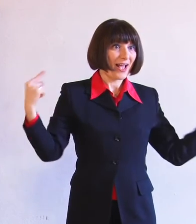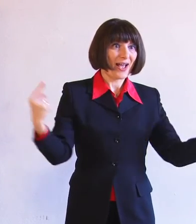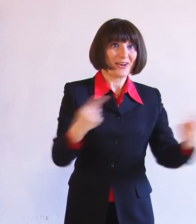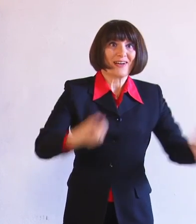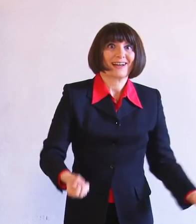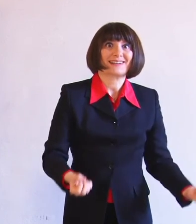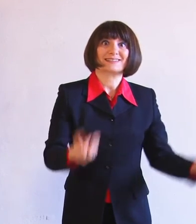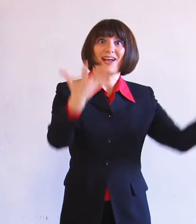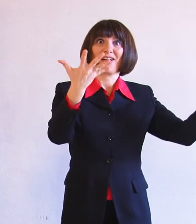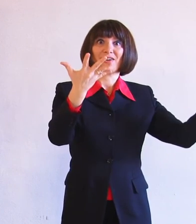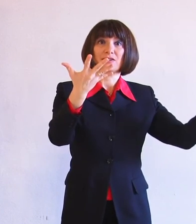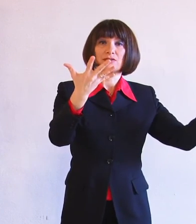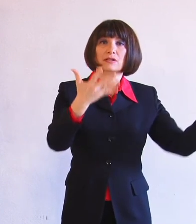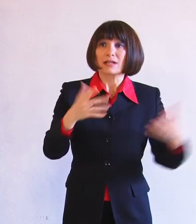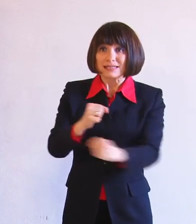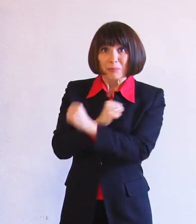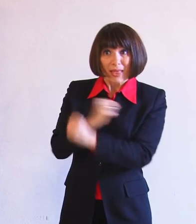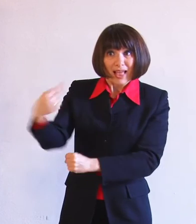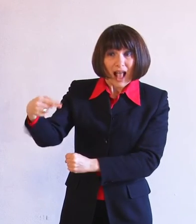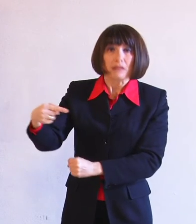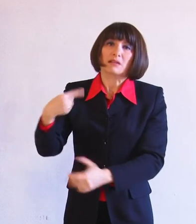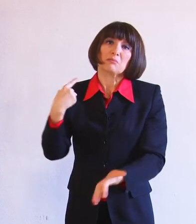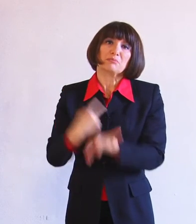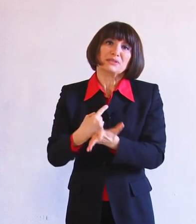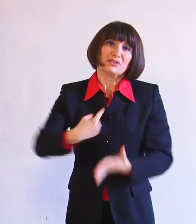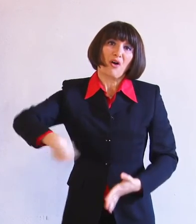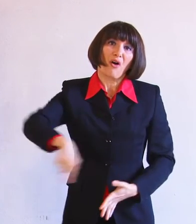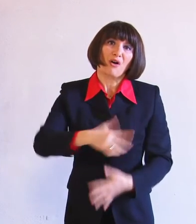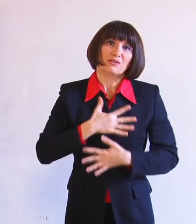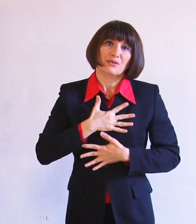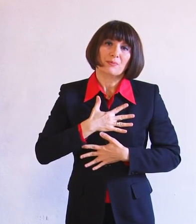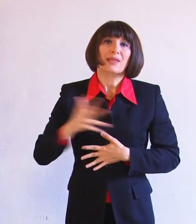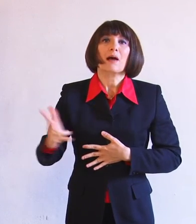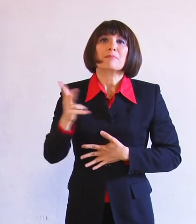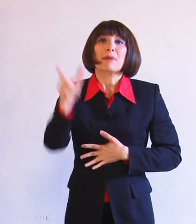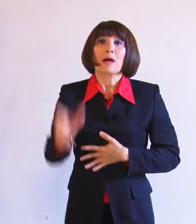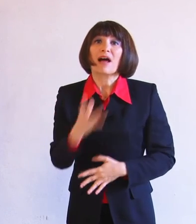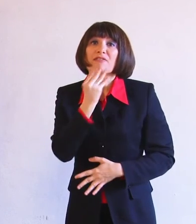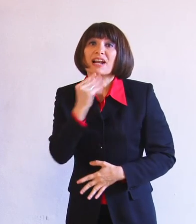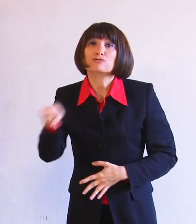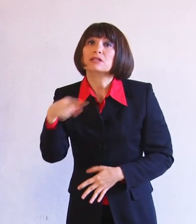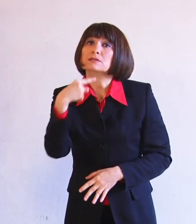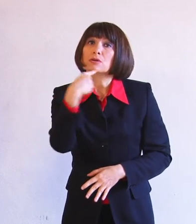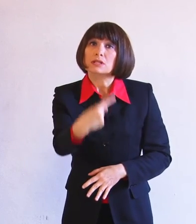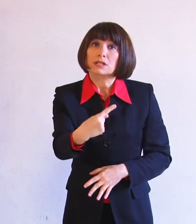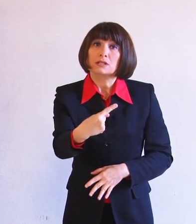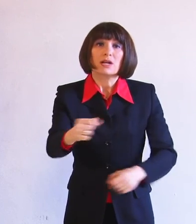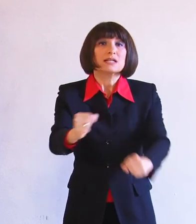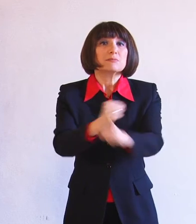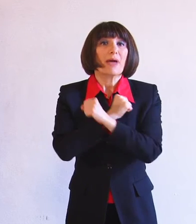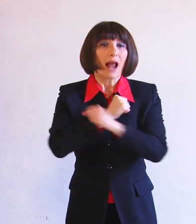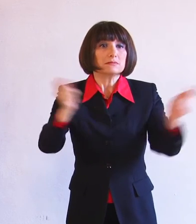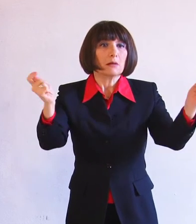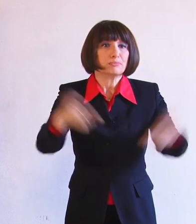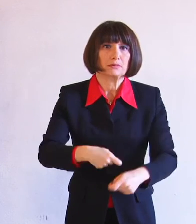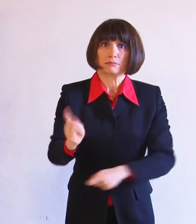Ne abbiamo bisogno di questa speranza. Papa Francesco ha detto non lasciamoci rubare la speranza, ma ha